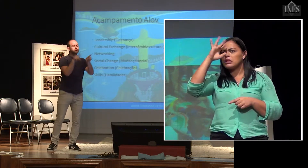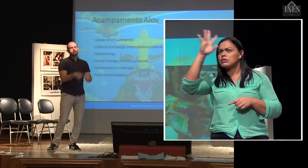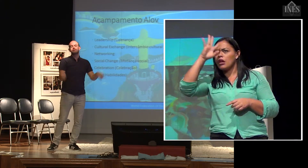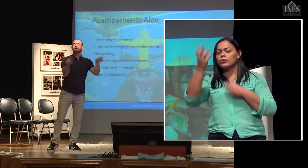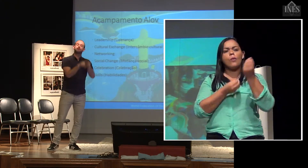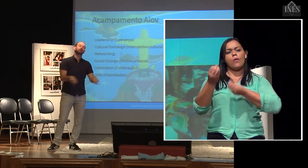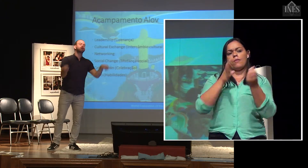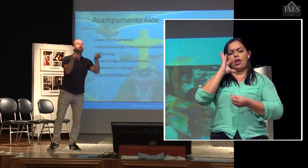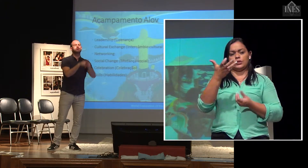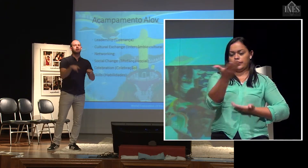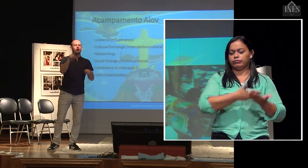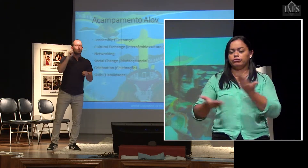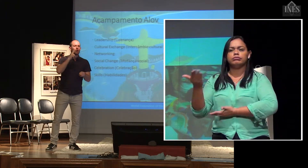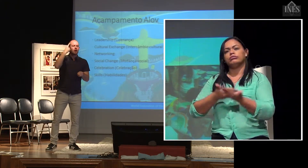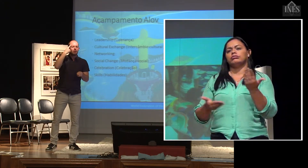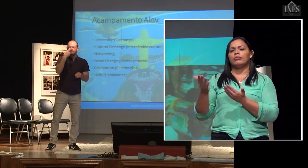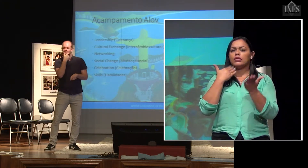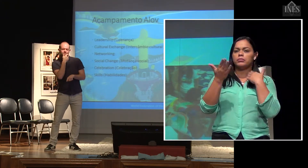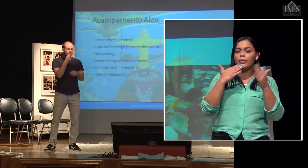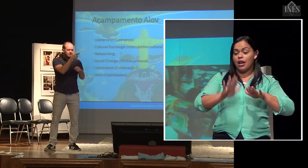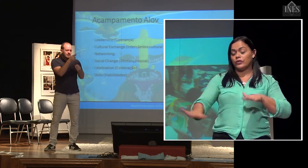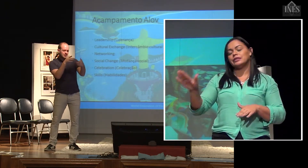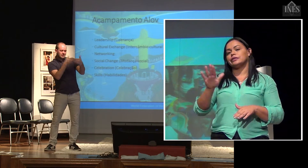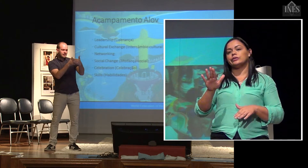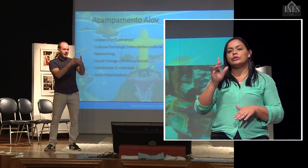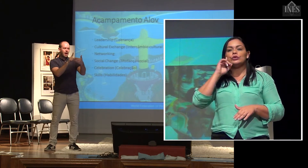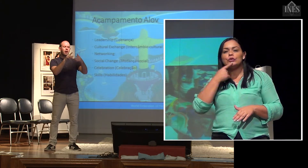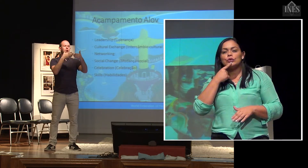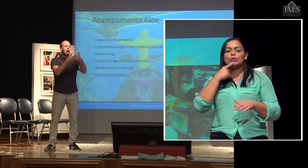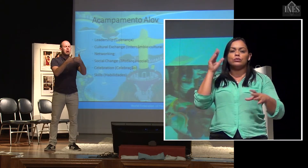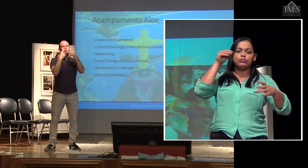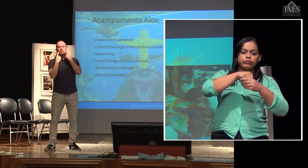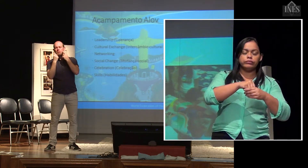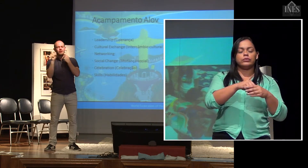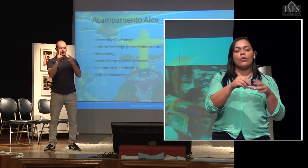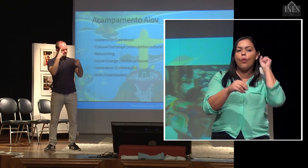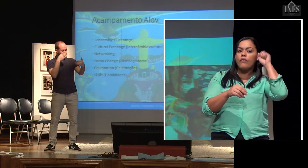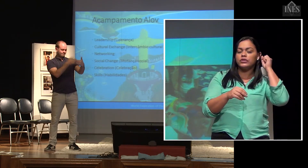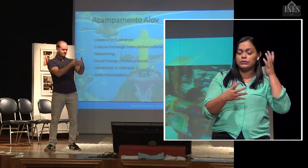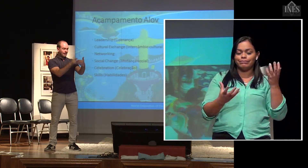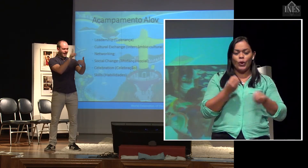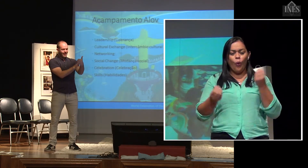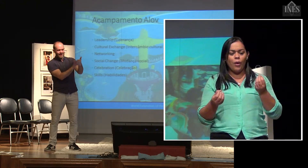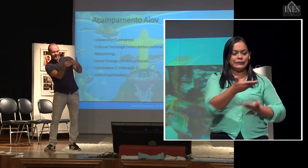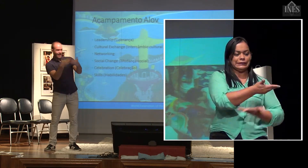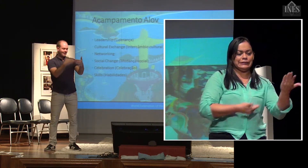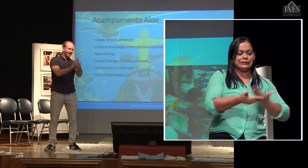pensando em como se resolver entre elas. Às vezes, quando a criança surda está sozinha no meio dos ouvintes, elas, às vezes, ou que não